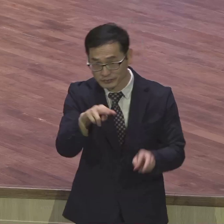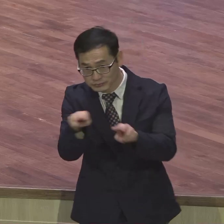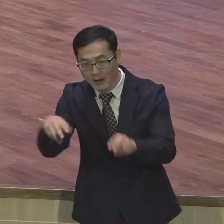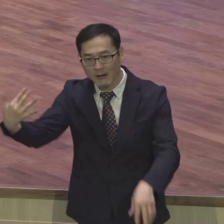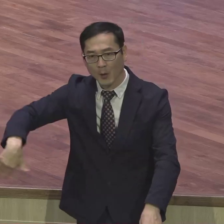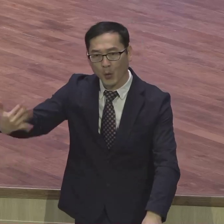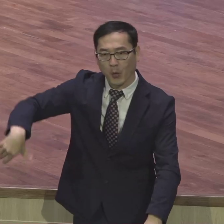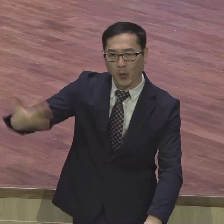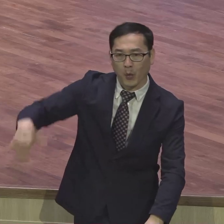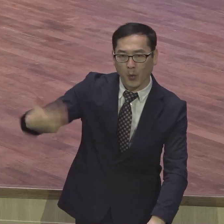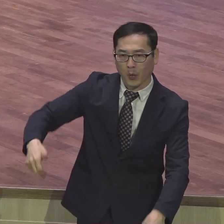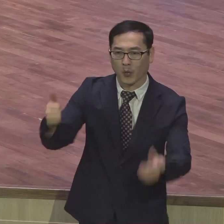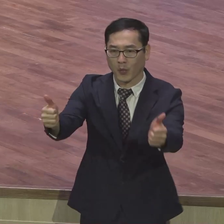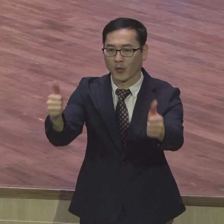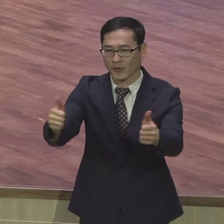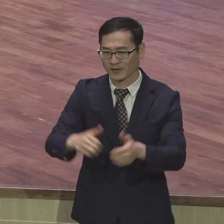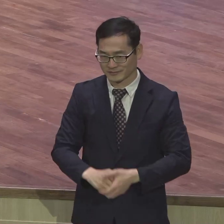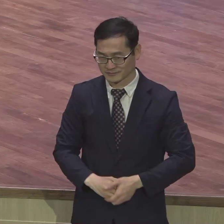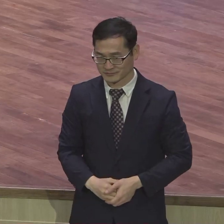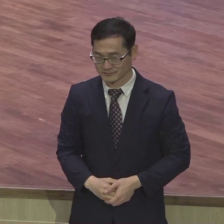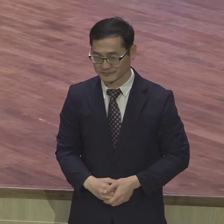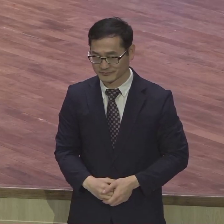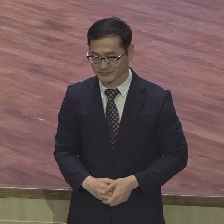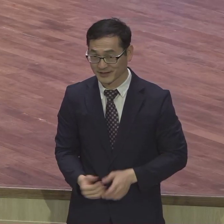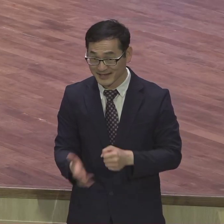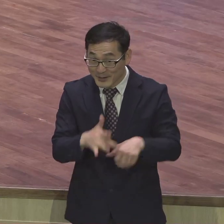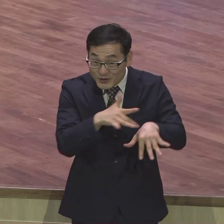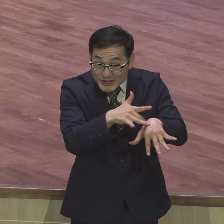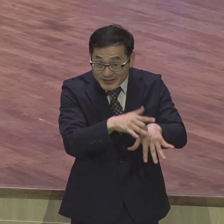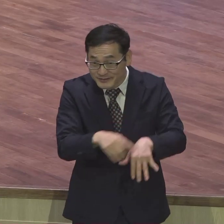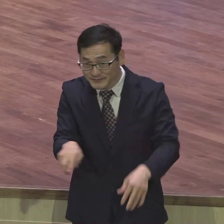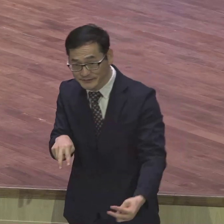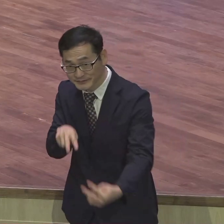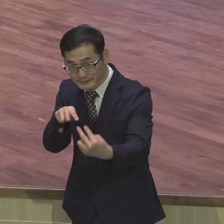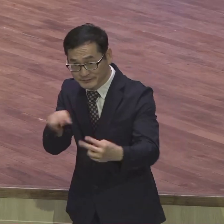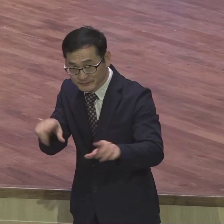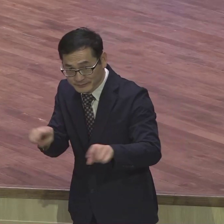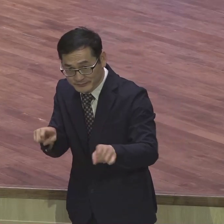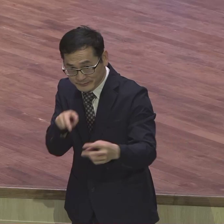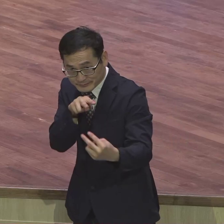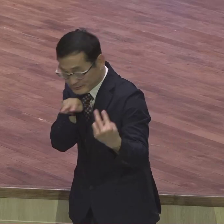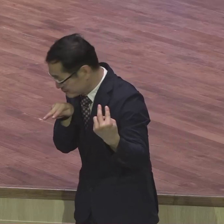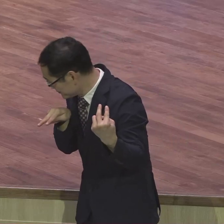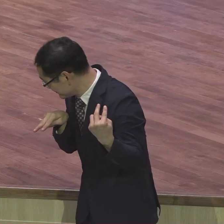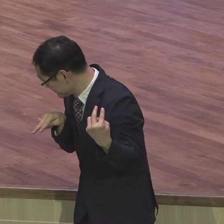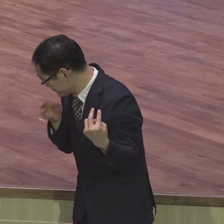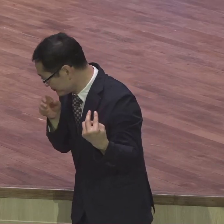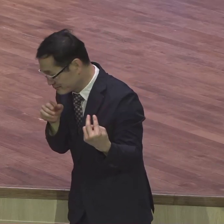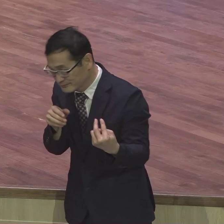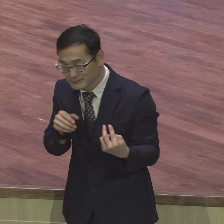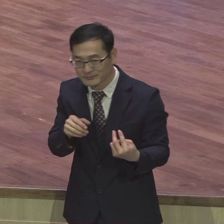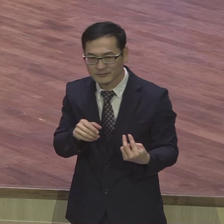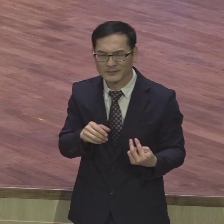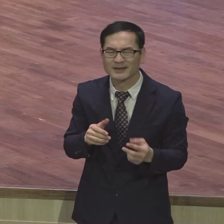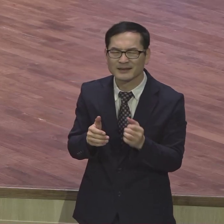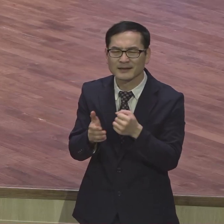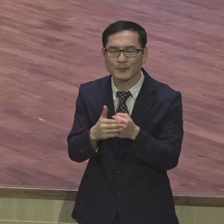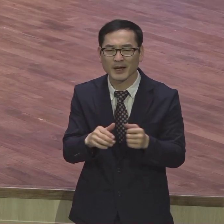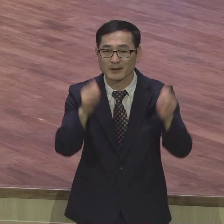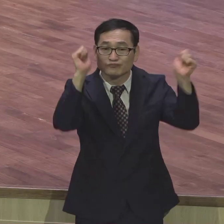사람은 그래서 여러분 귀신들이 벌벌 뜨는 겁니다 그래서 우리 무속사역자들이 가면요 그냥 말로 벌벌 뜨는